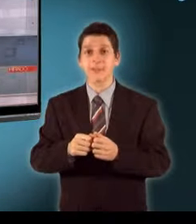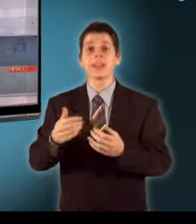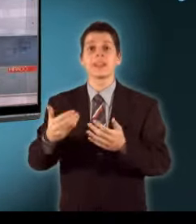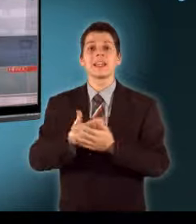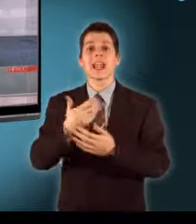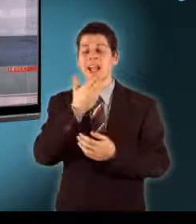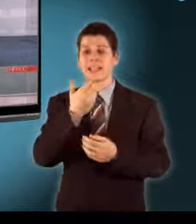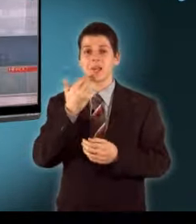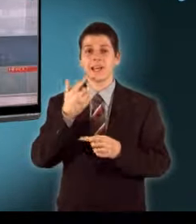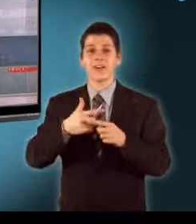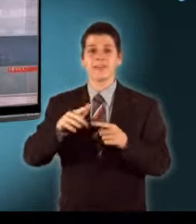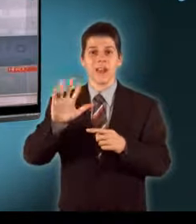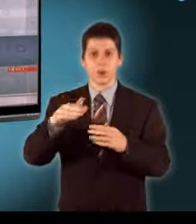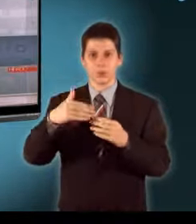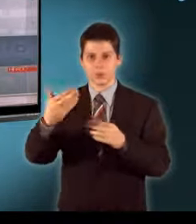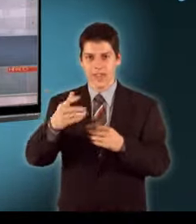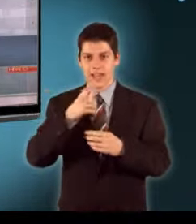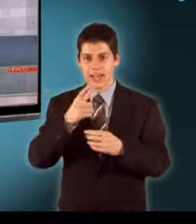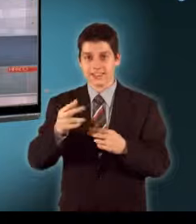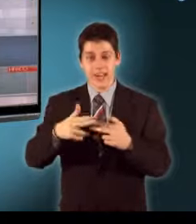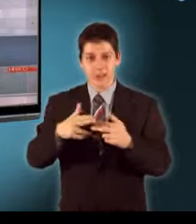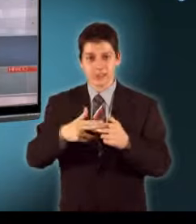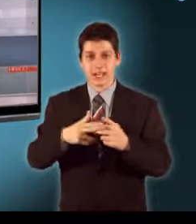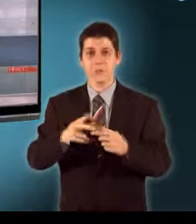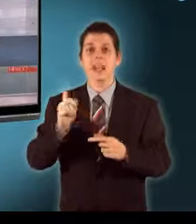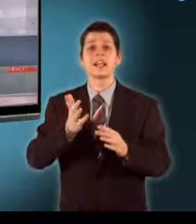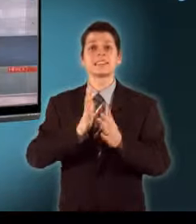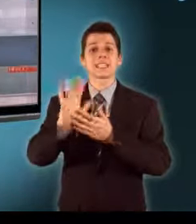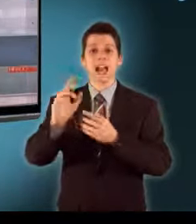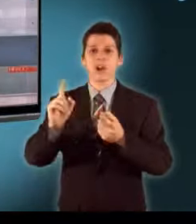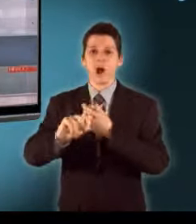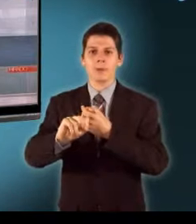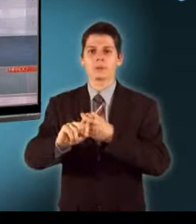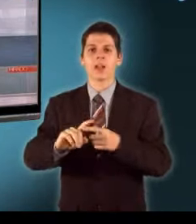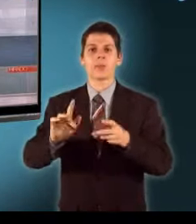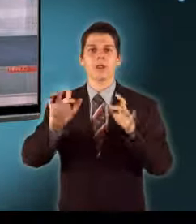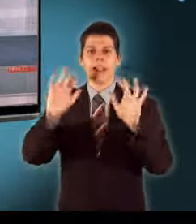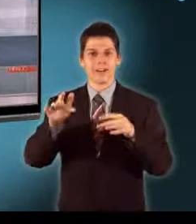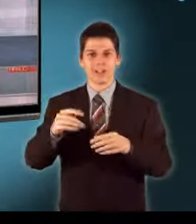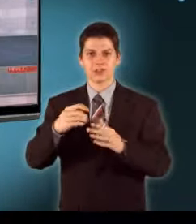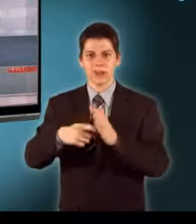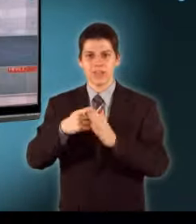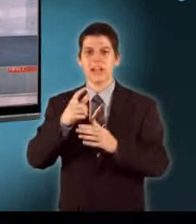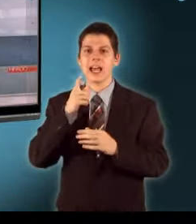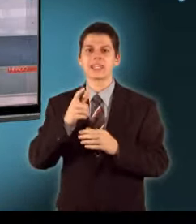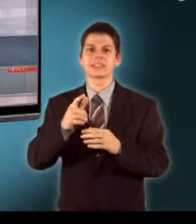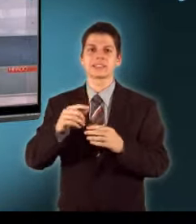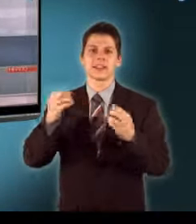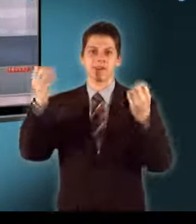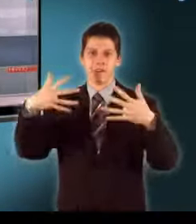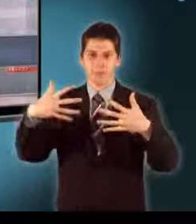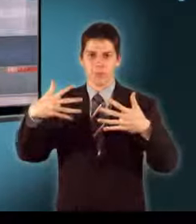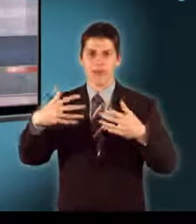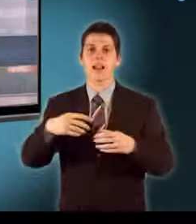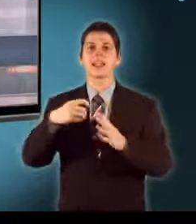Hírekkel délután, fél öt után Öt perce jelentkezünk legközelebb De a sztrájkkal kapcsolatos legfrissebb információkat addig is megtalálhatják